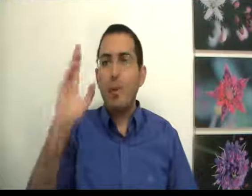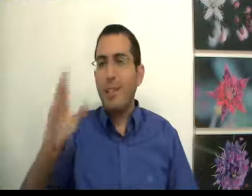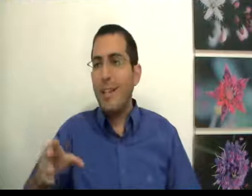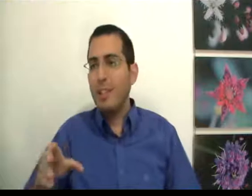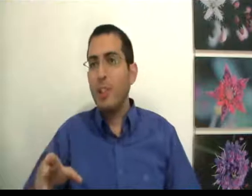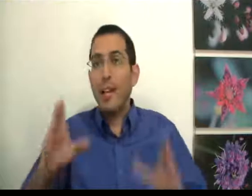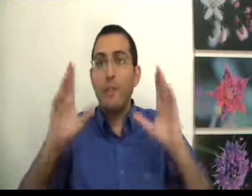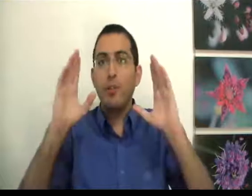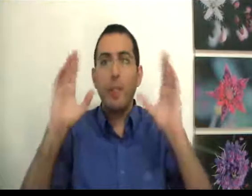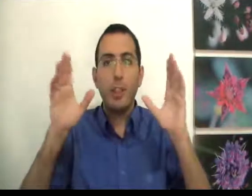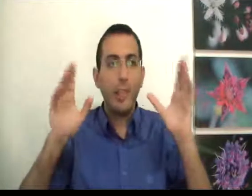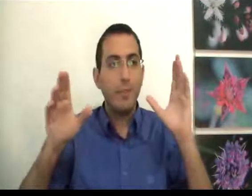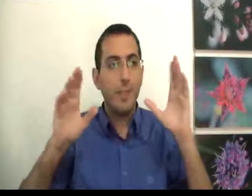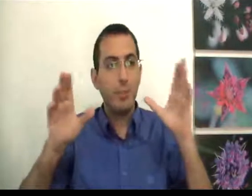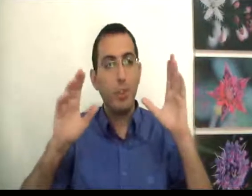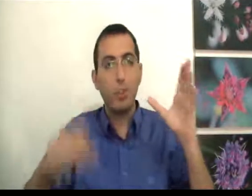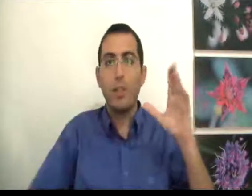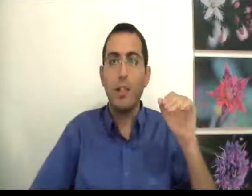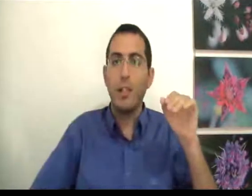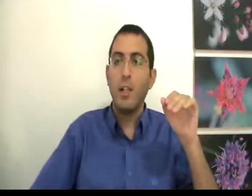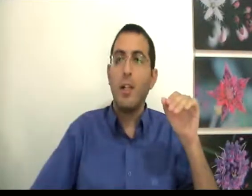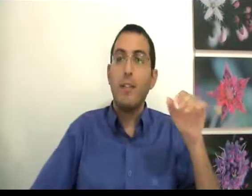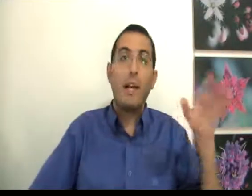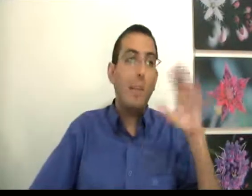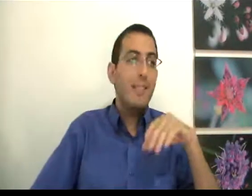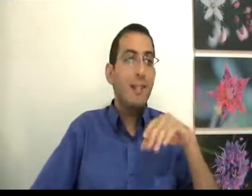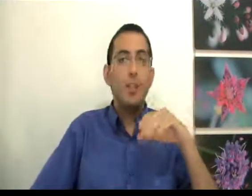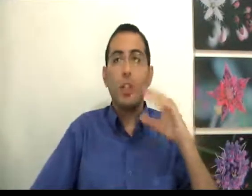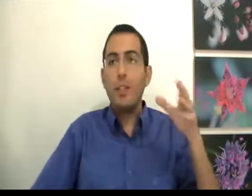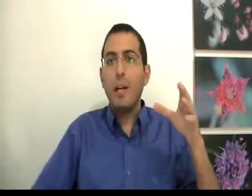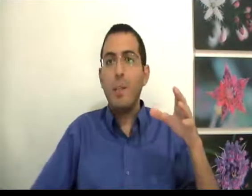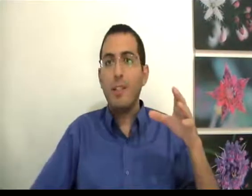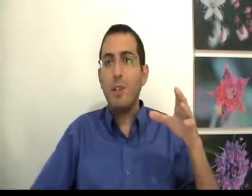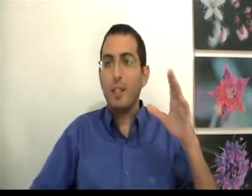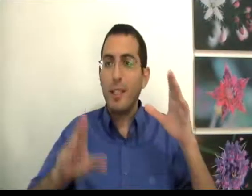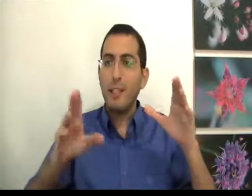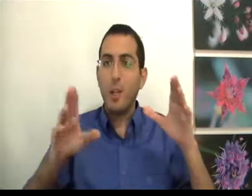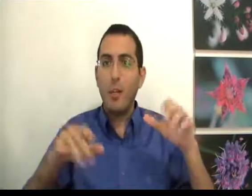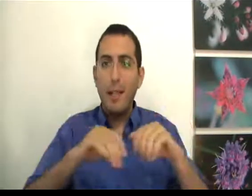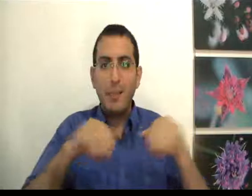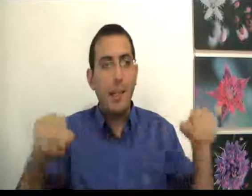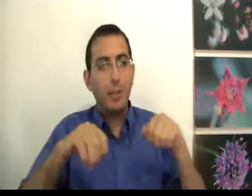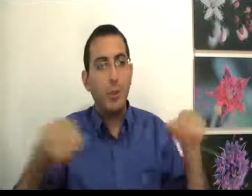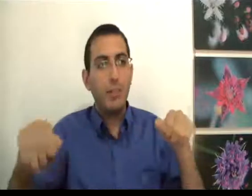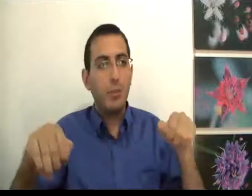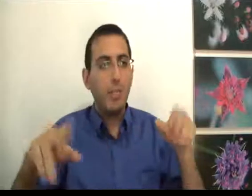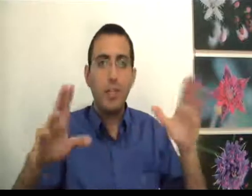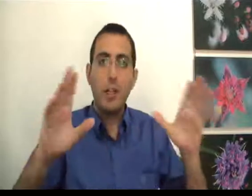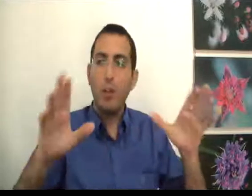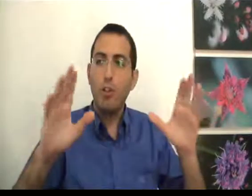ביותר זה שהחיים טובים איך שהם זה אסור לשכוח תחפש את האושר, לא תחפש את האושר צריך לזכור, הבאתם להם שורה תחתונה זה שהכל טוב